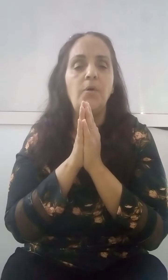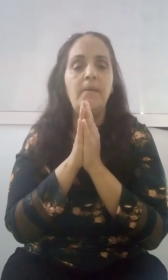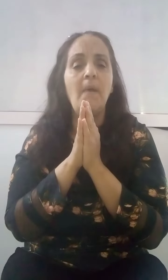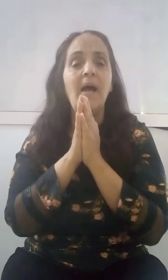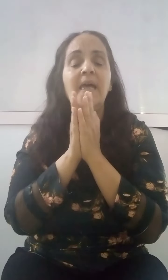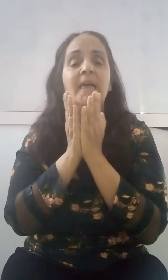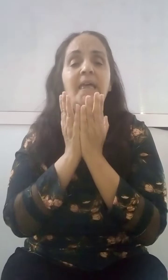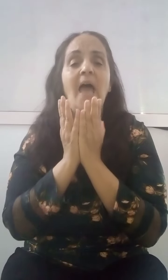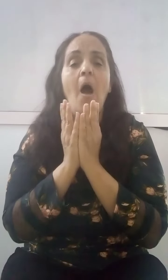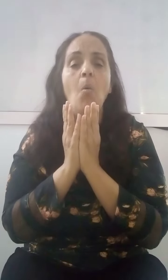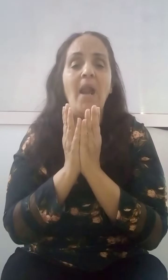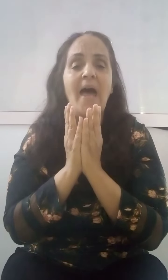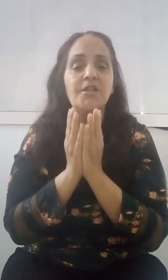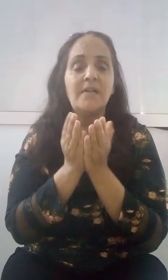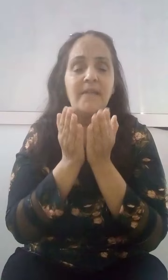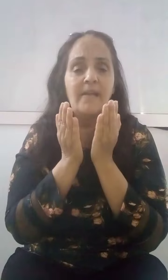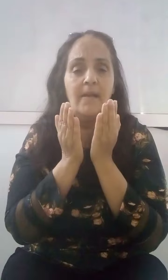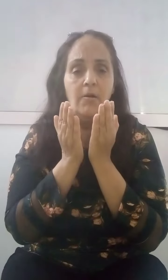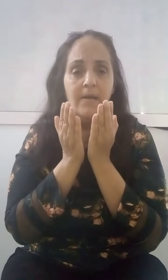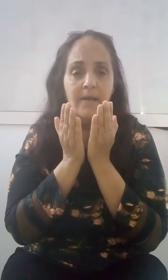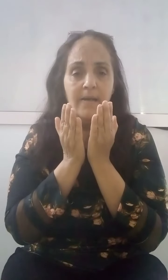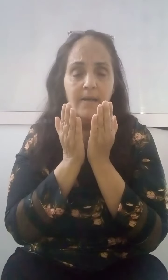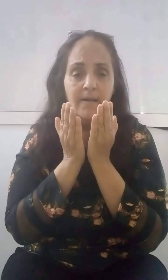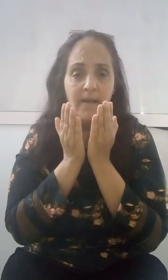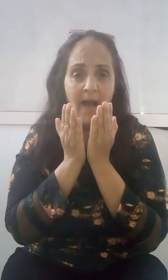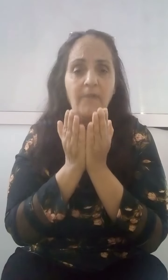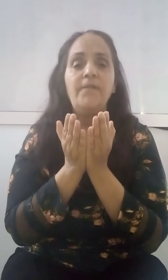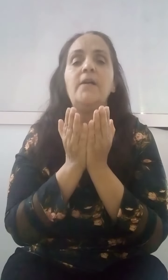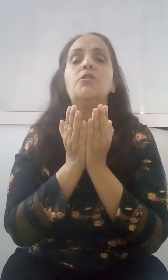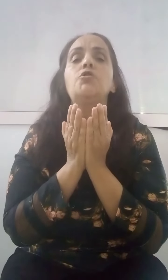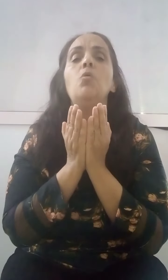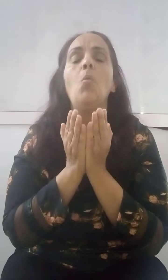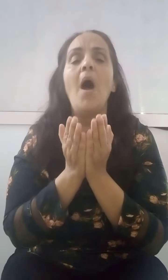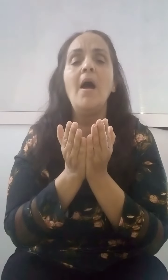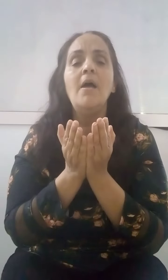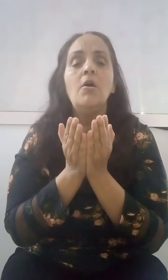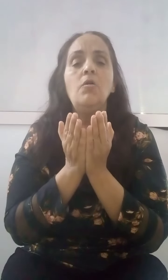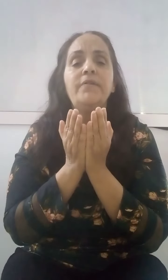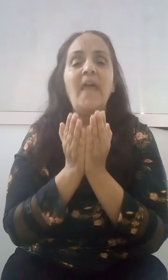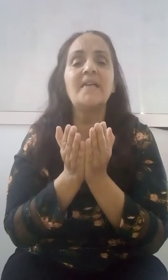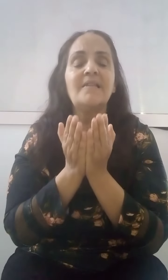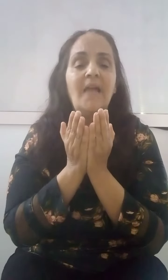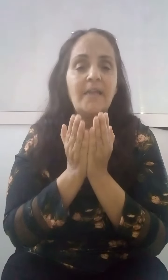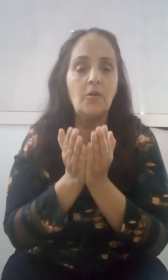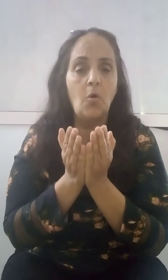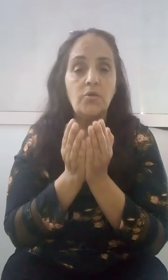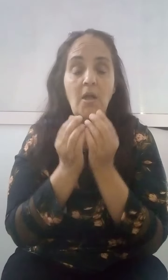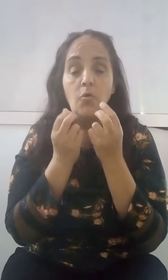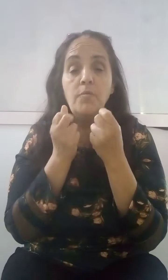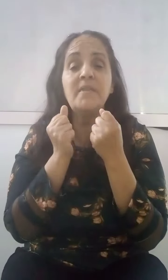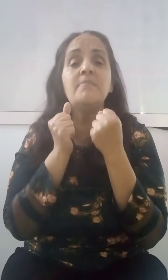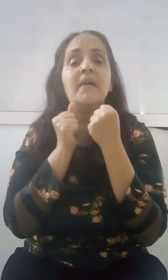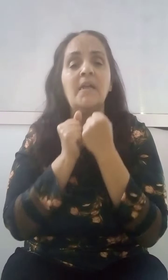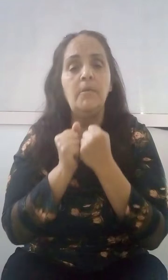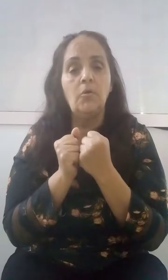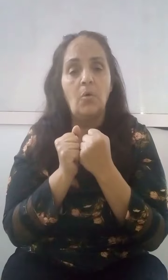مهمة هي أول حاجة نعرف شنو هو التكست اللي غادي نقول يعني متمكن منه